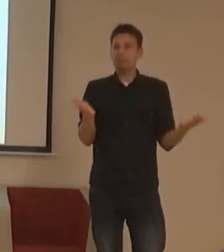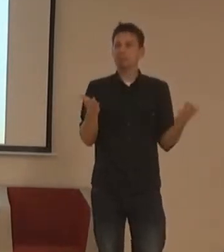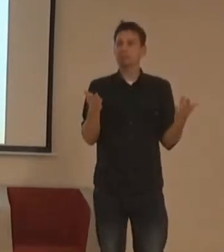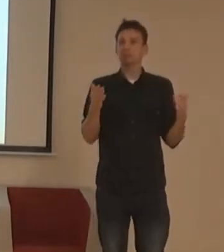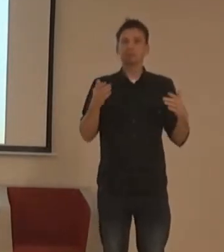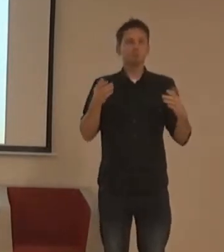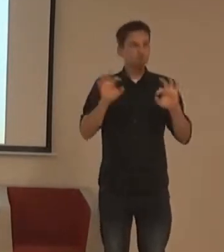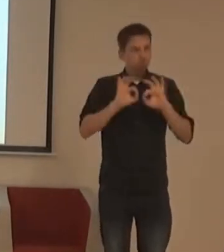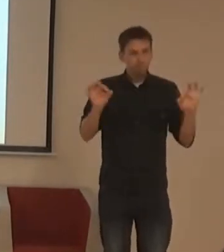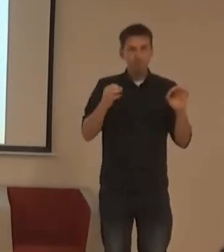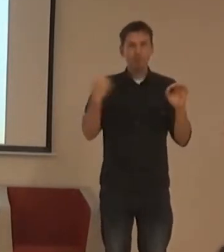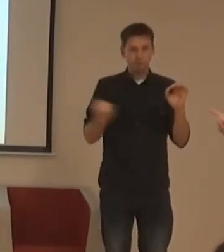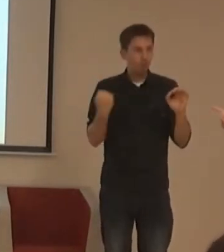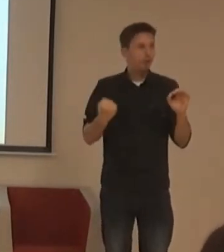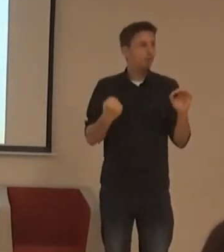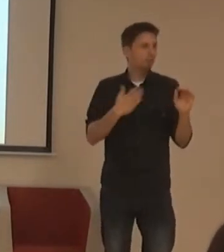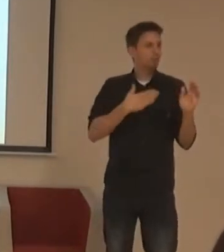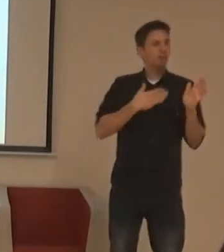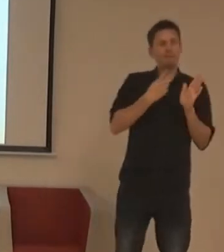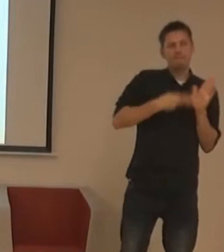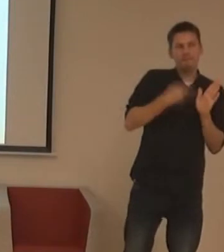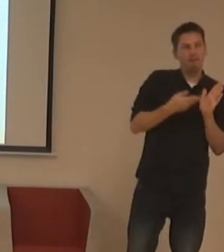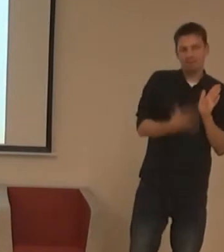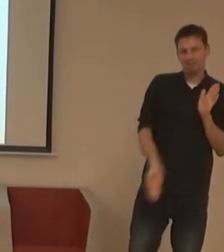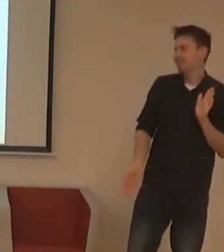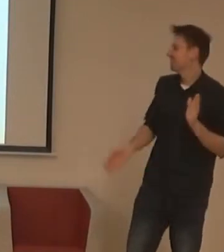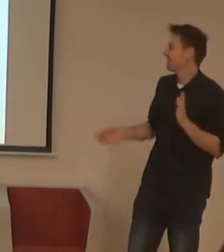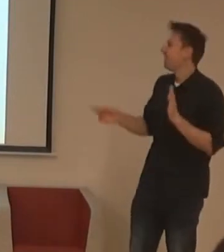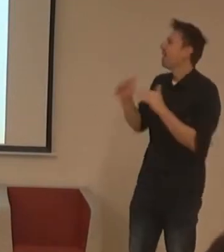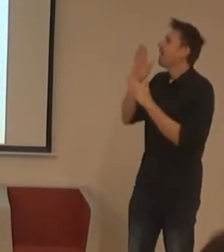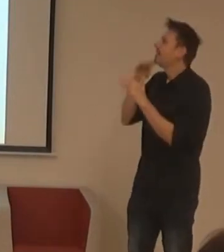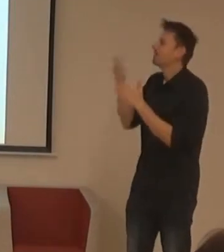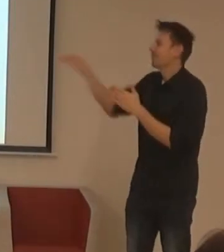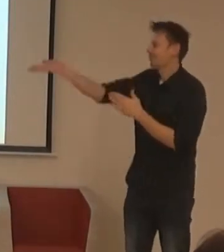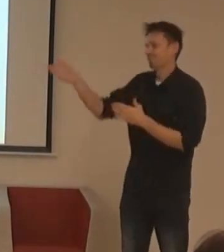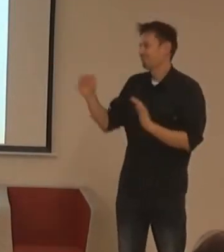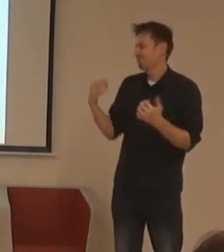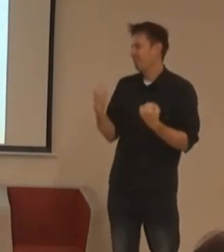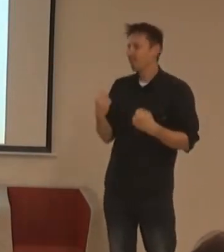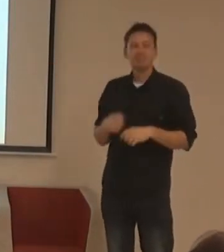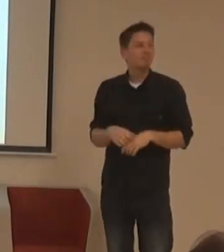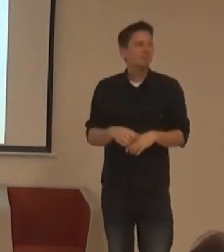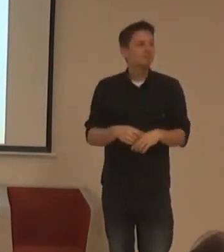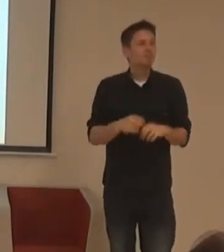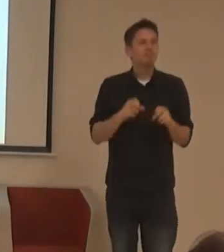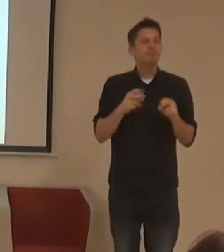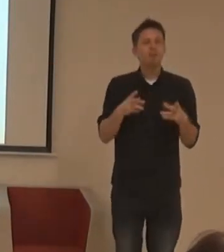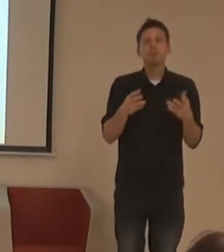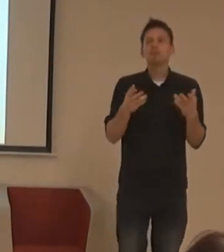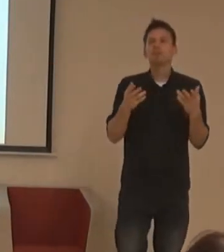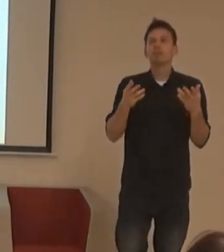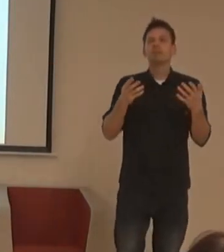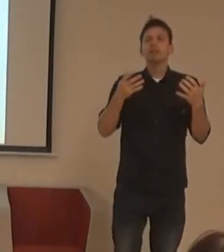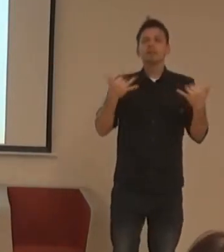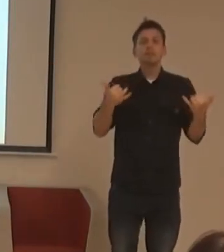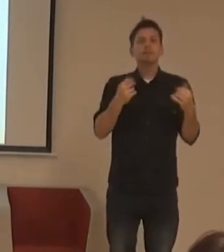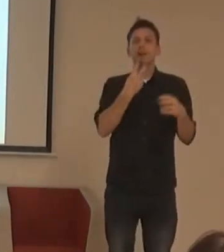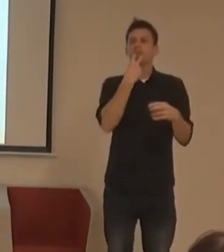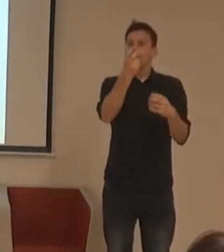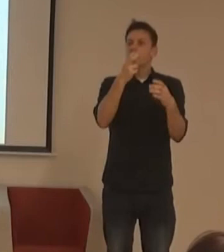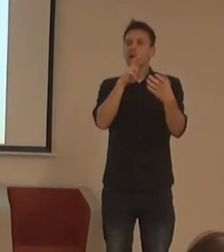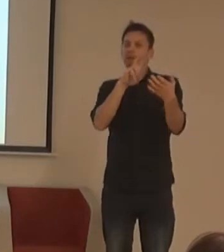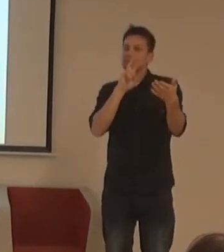Ve vlaku to stálo zaprt a tam na to heslo jsem ještě neskoušela. Kdo dneska stihnul tramvaj?